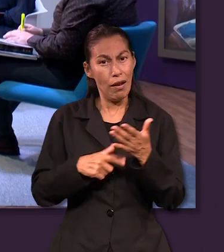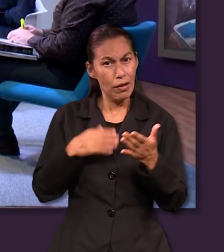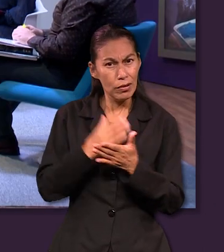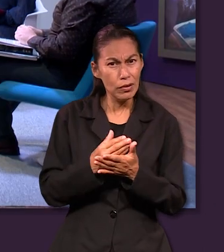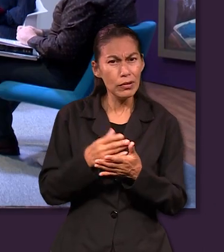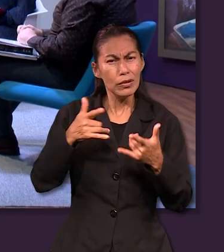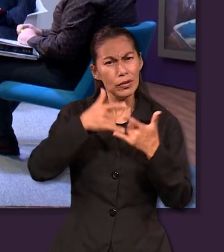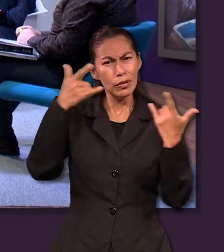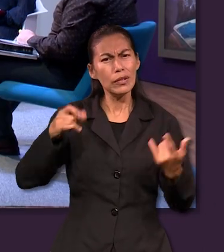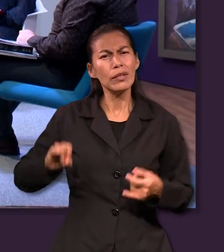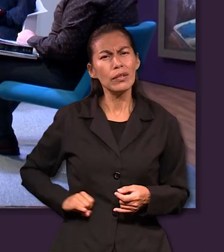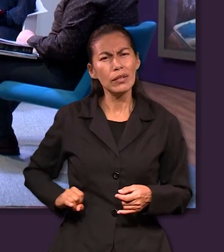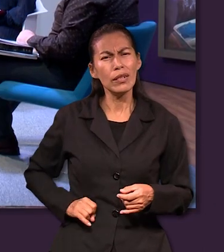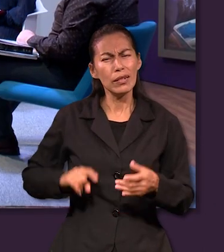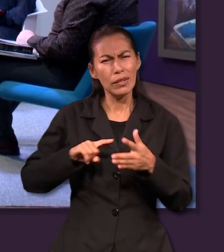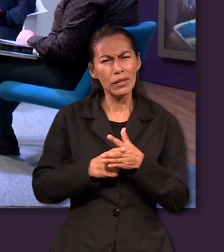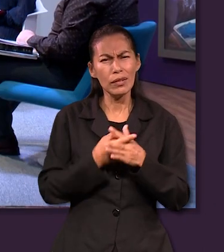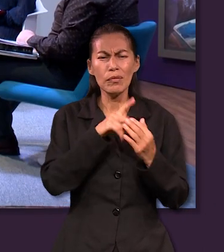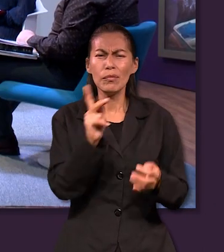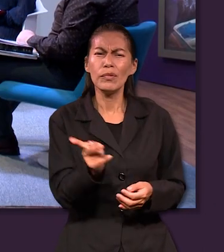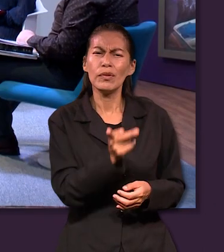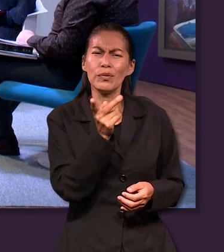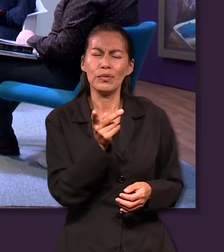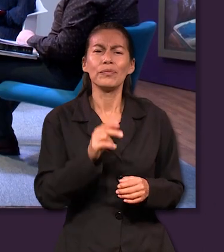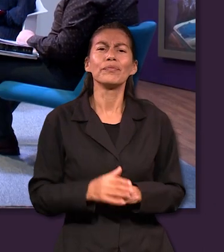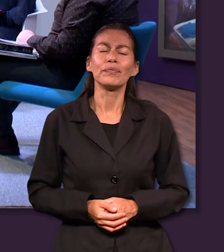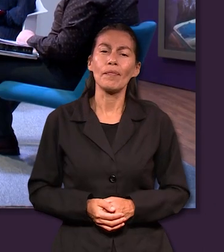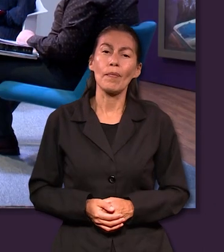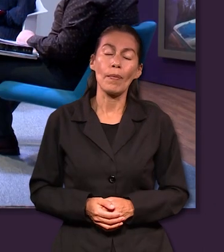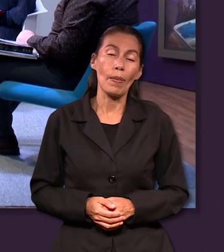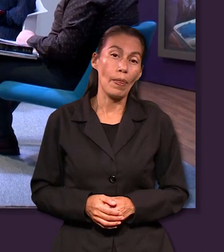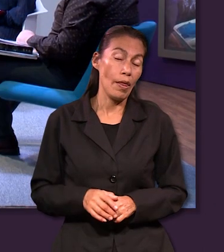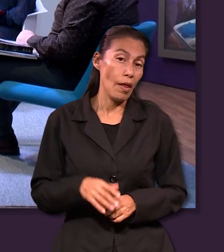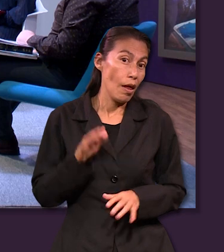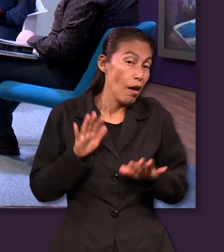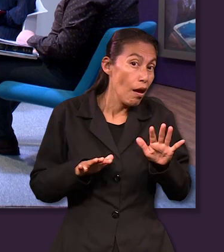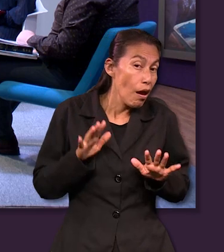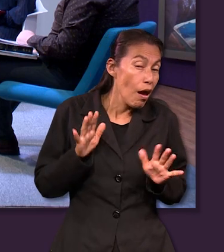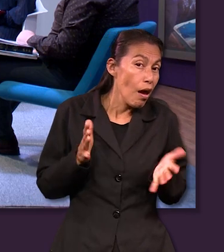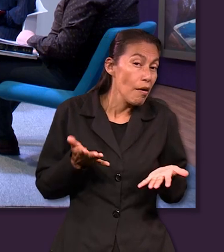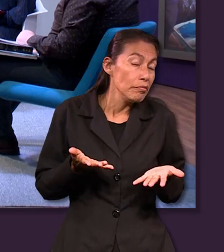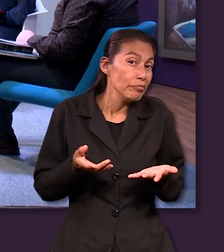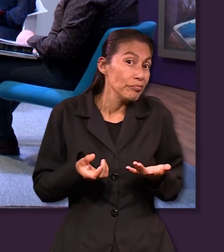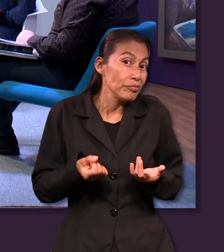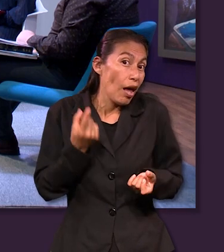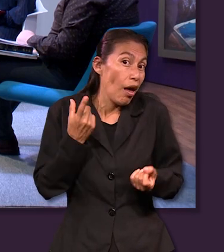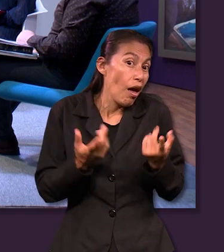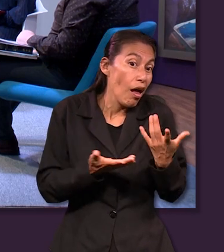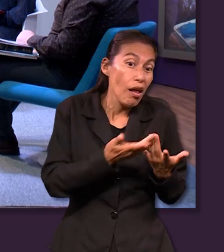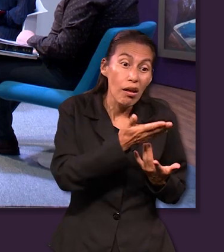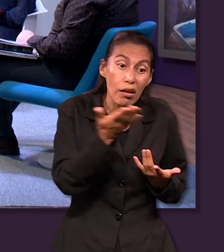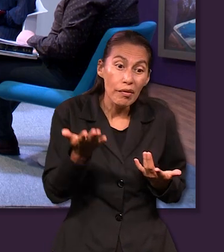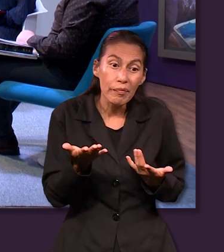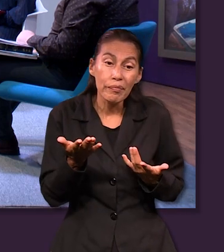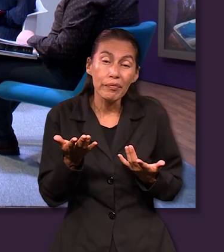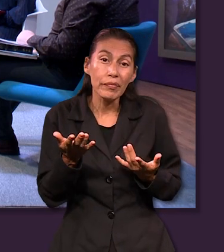una lección interesante, porque vamos a ver alguna pregunta, a iniciar directamente con una pregunta.